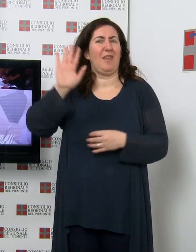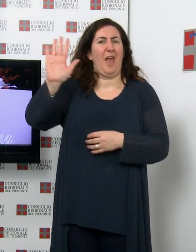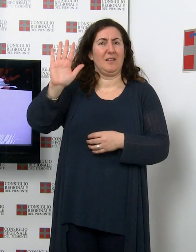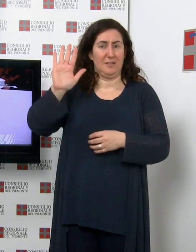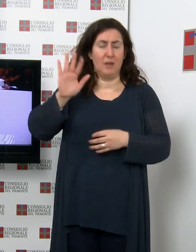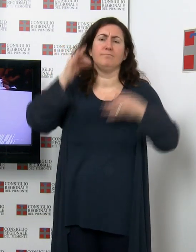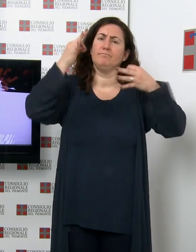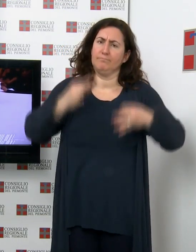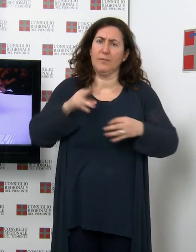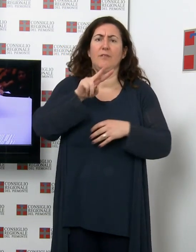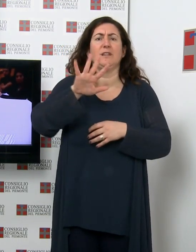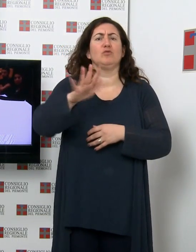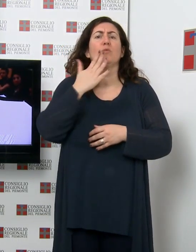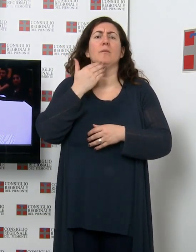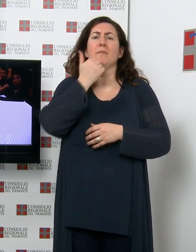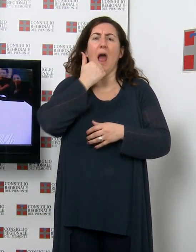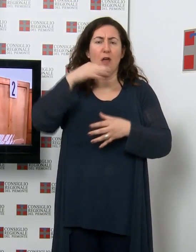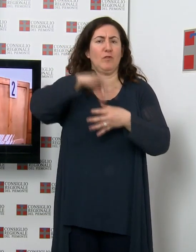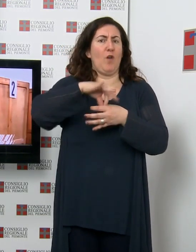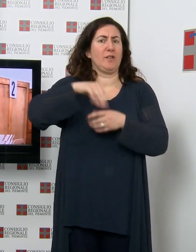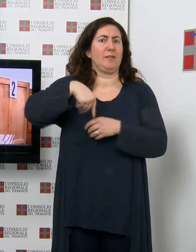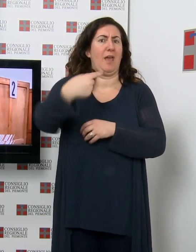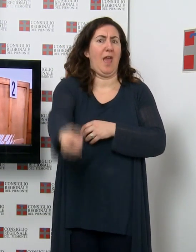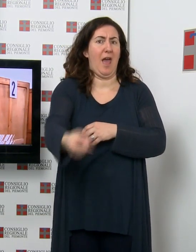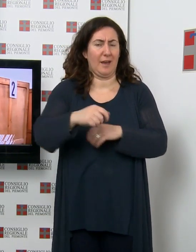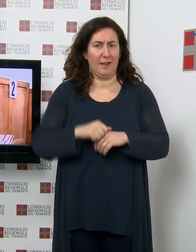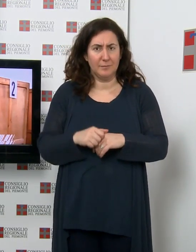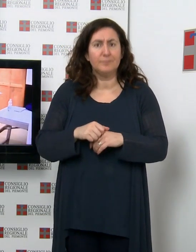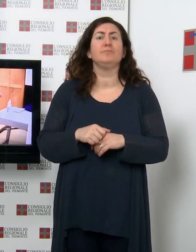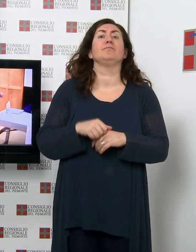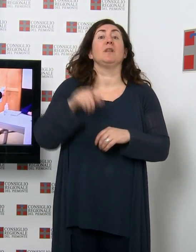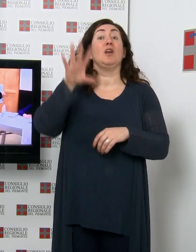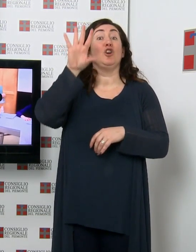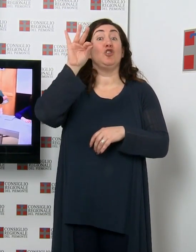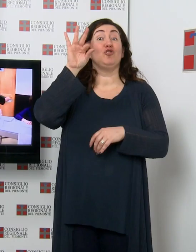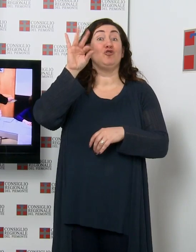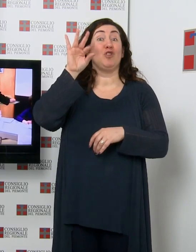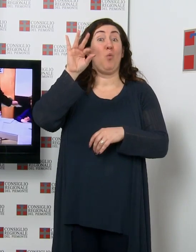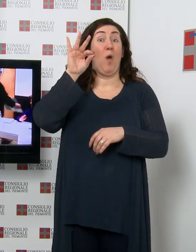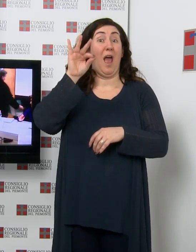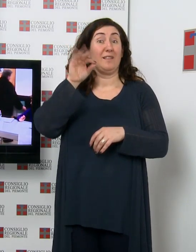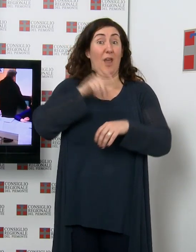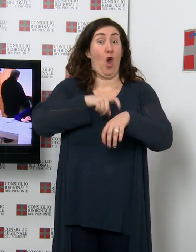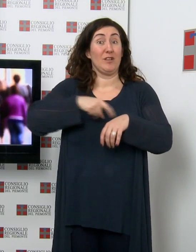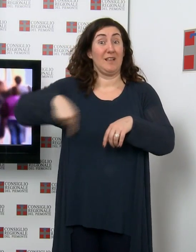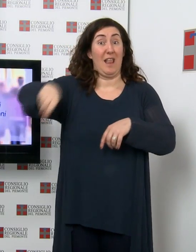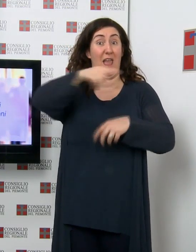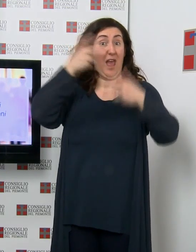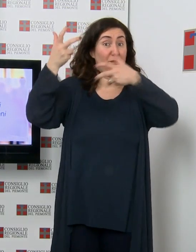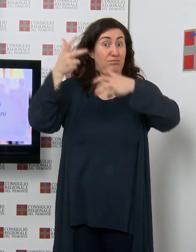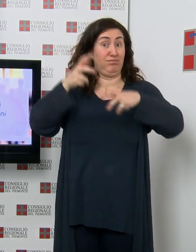prossimo 25 maggio. In base alla riduzione a 50 del numero di consiglieri, i seggi vengono così distribuiti.